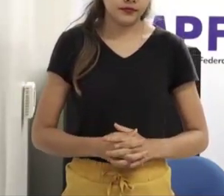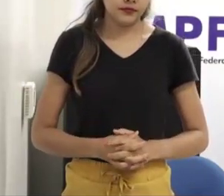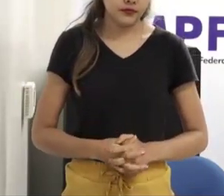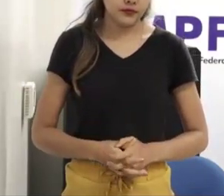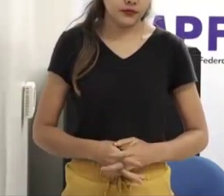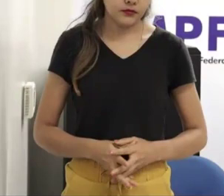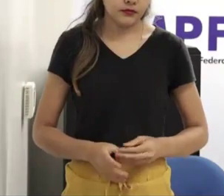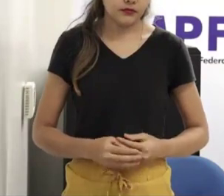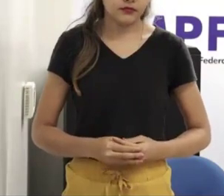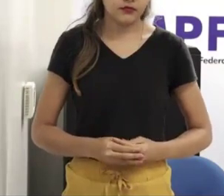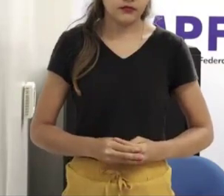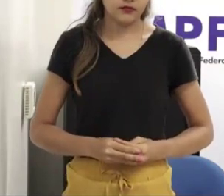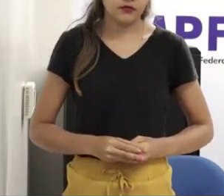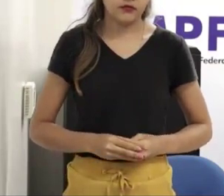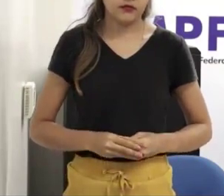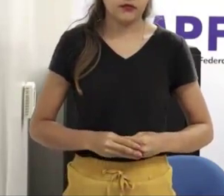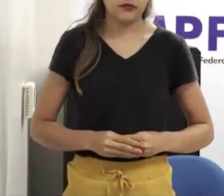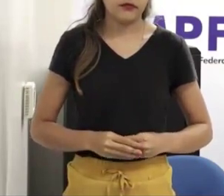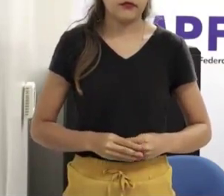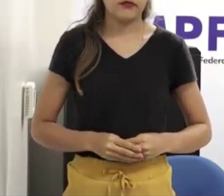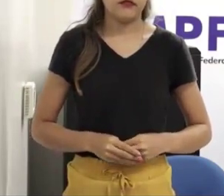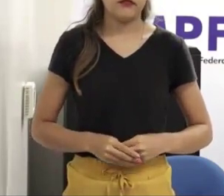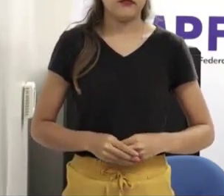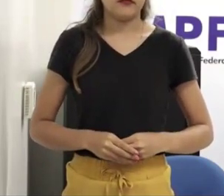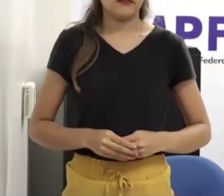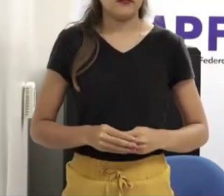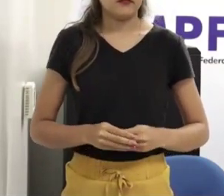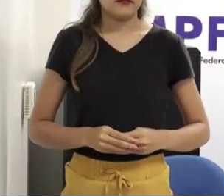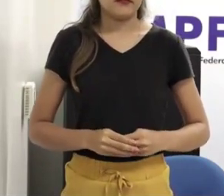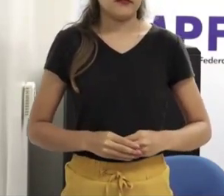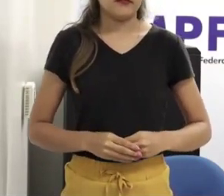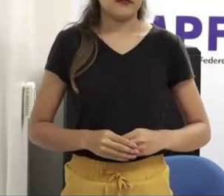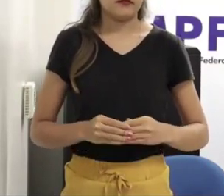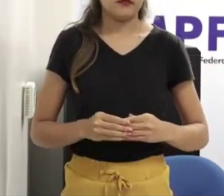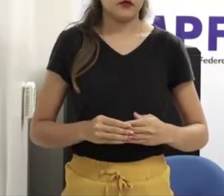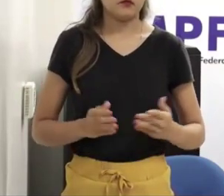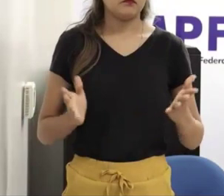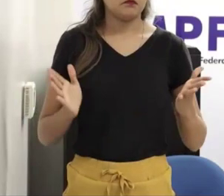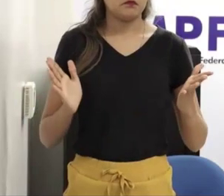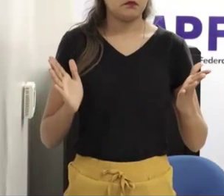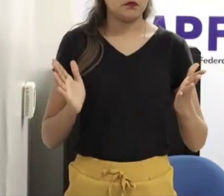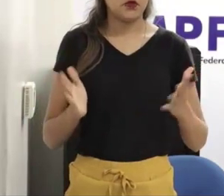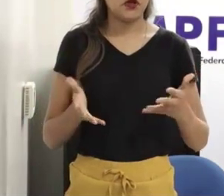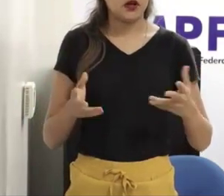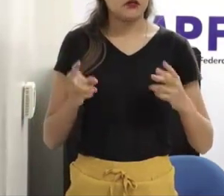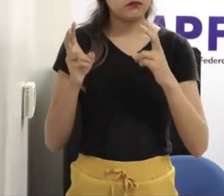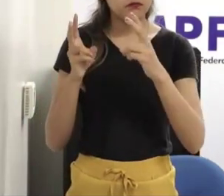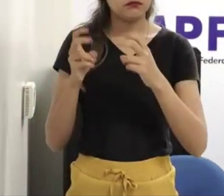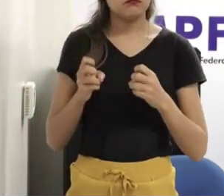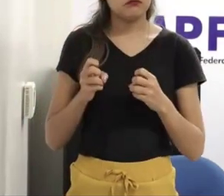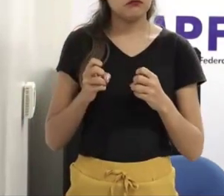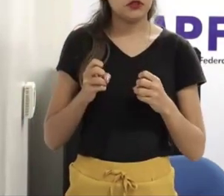E hoje em dia, também, se a gente parar para pensar, essa modalidade de crime é muito nova, se as pessoas estão, de certo modo,